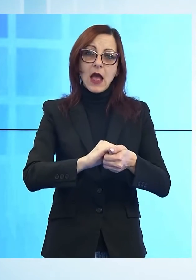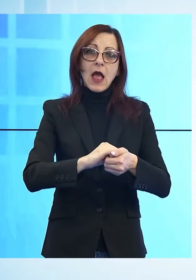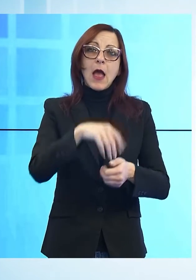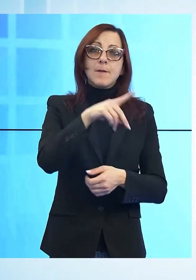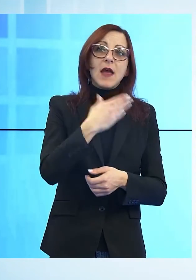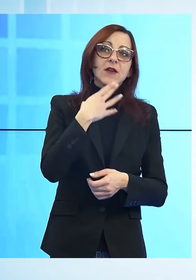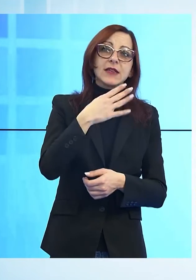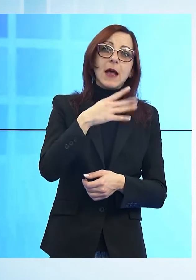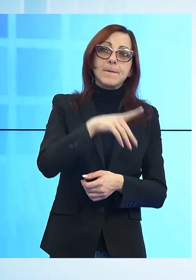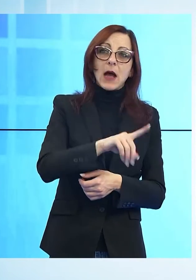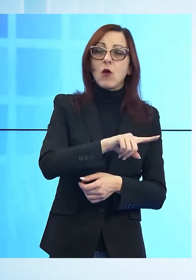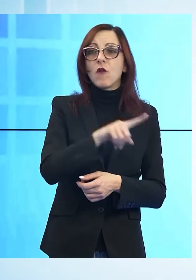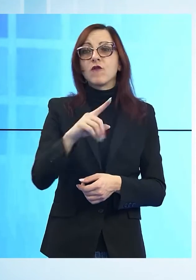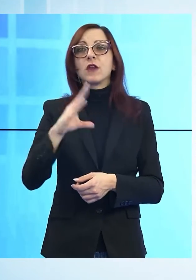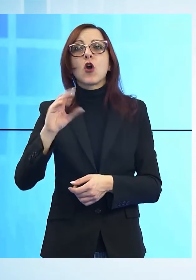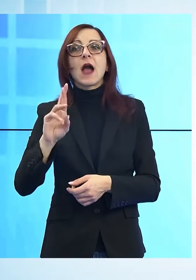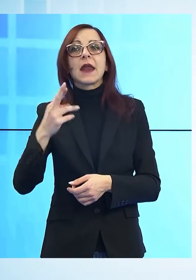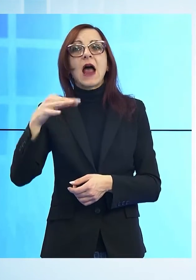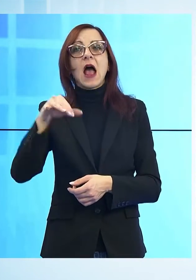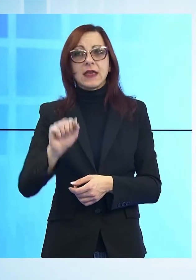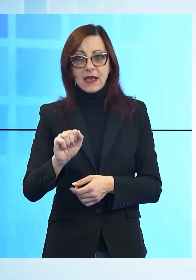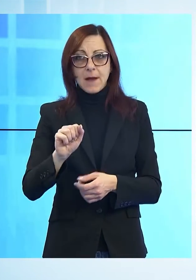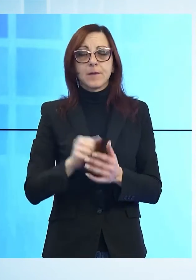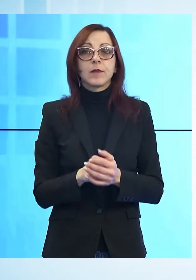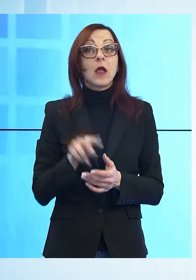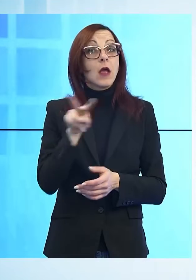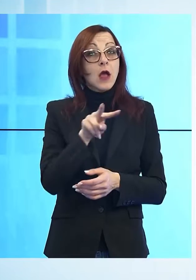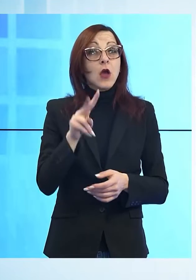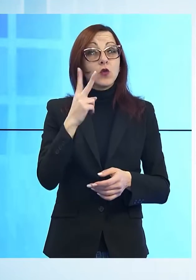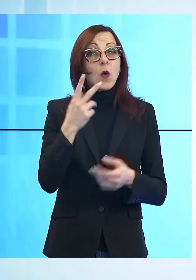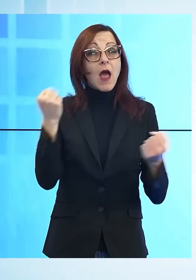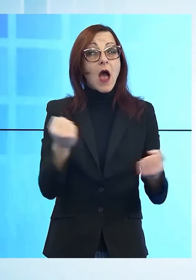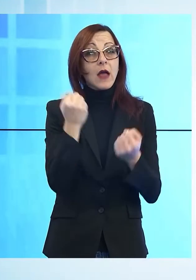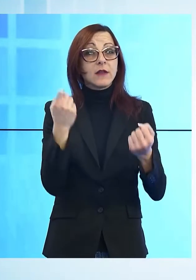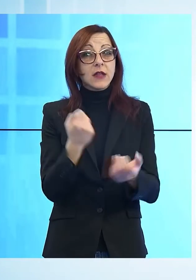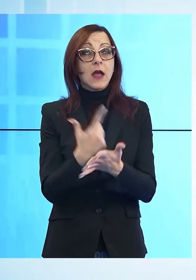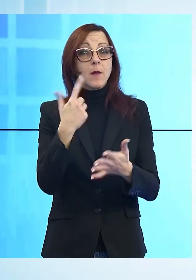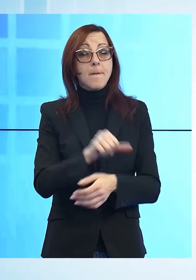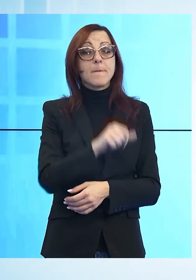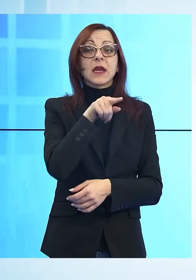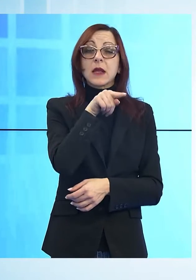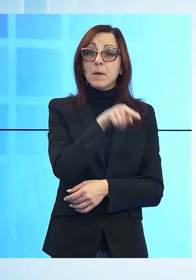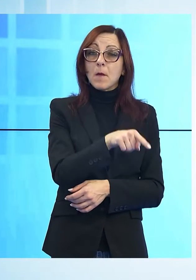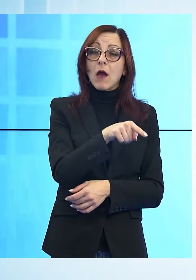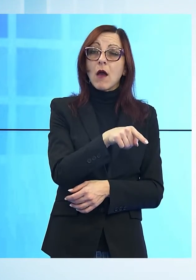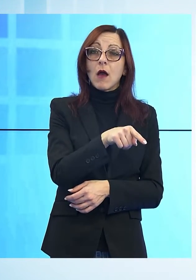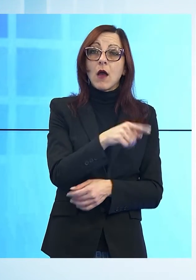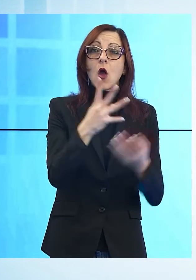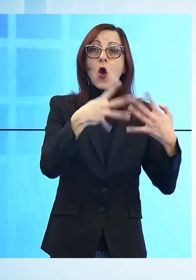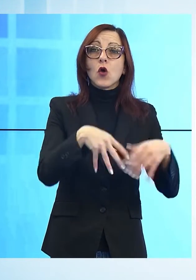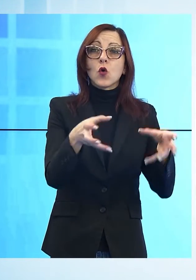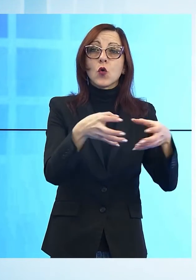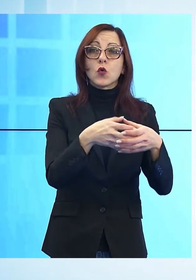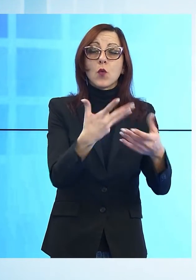Si sono svolti nelle comunità di Pieve San Paolo e a Carraia dei Capannori due eventi molto importanti. Il primo a Pieve San Paolo organizzato dal locale